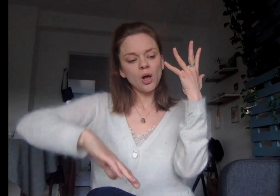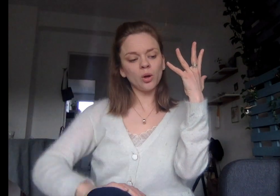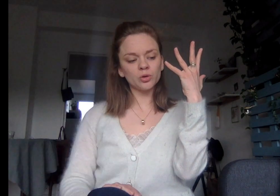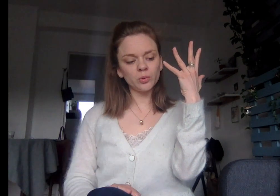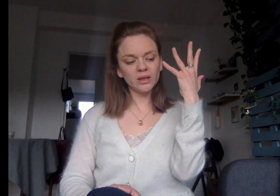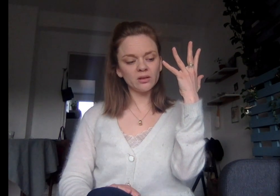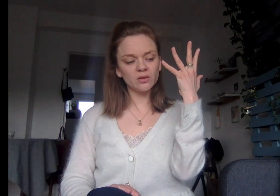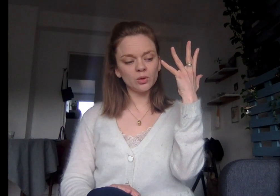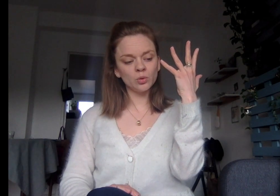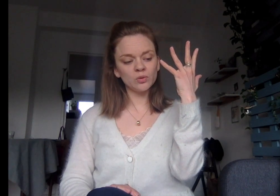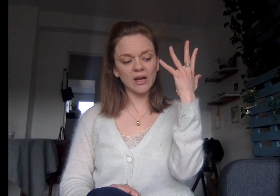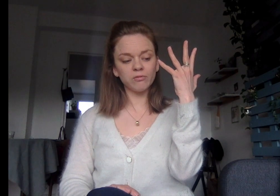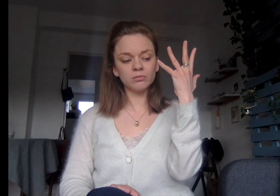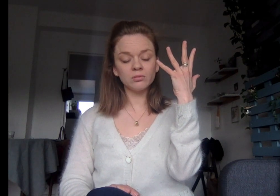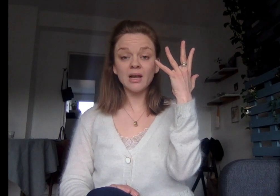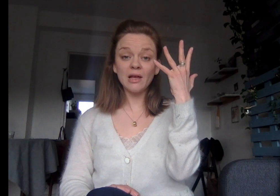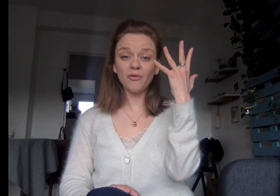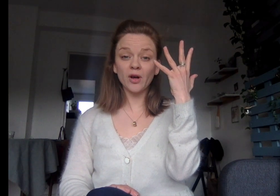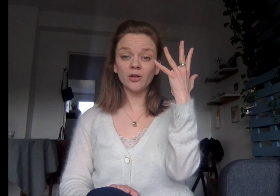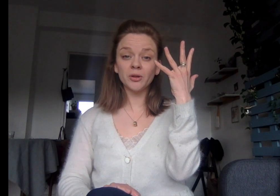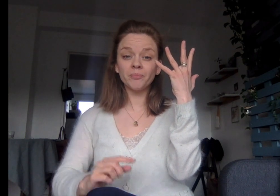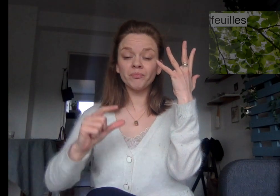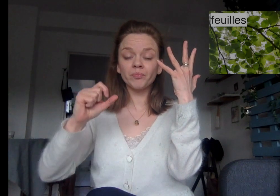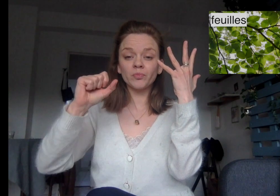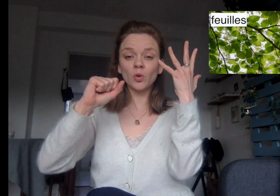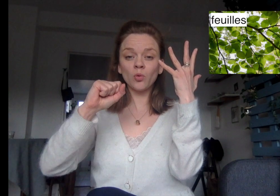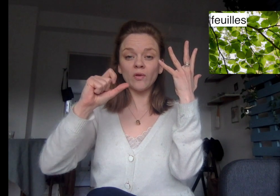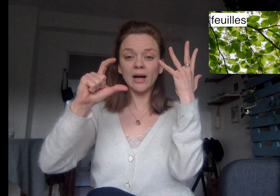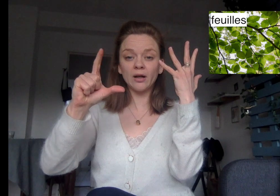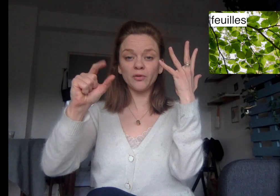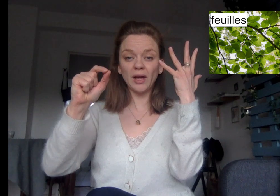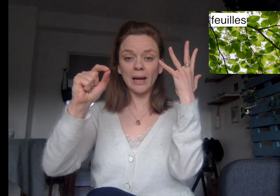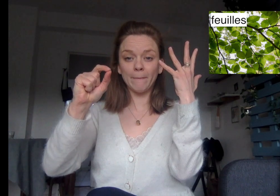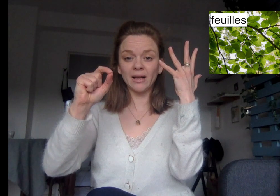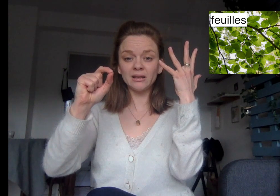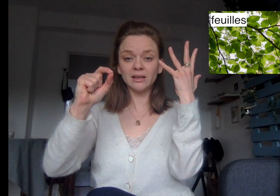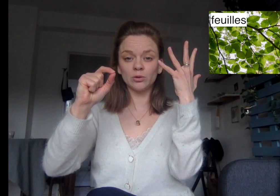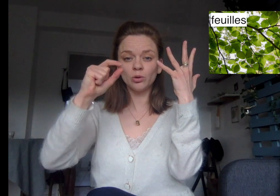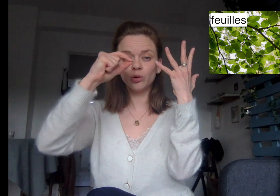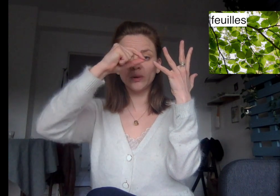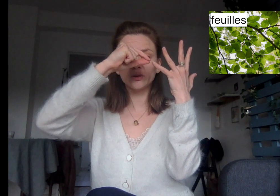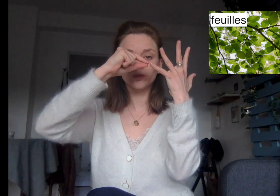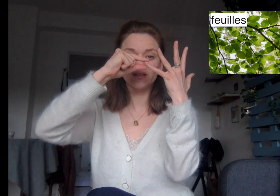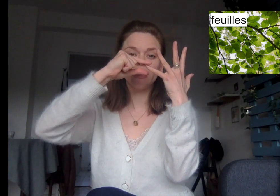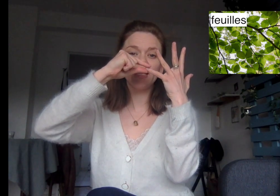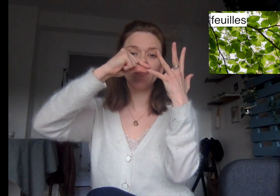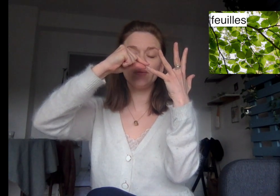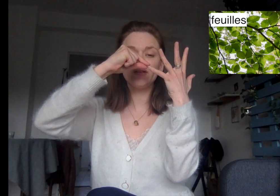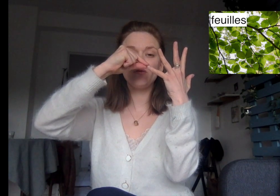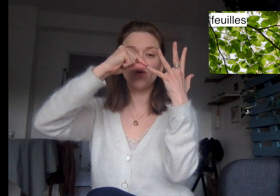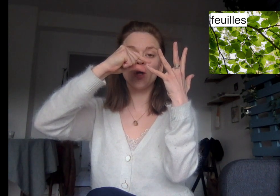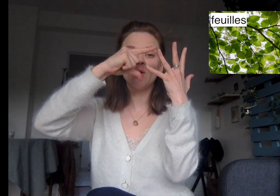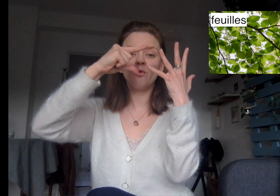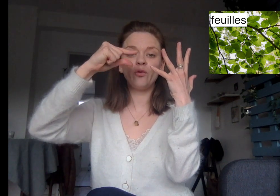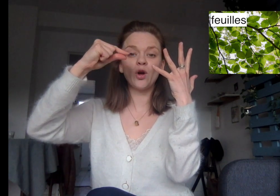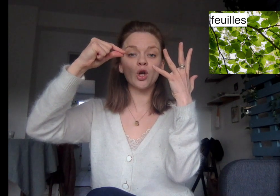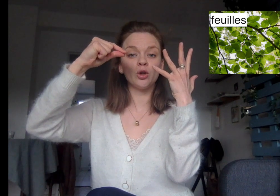Ensuite, nous avons les feuilles. On va faire la pince. Les autres doigts sont baissés. Et limer ces feuilles. Feuilles.